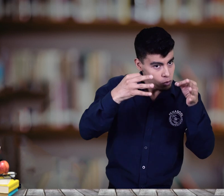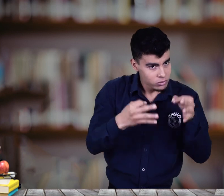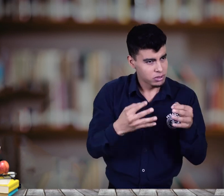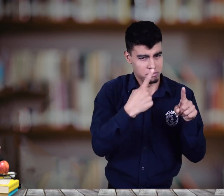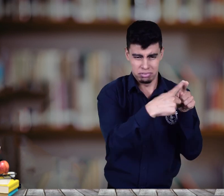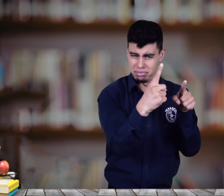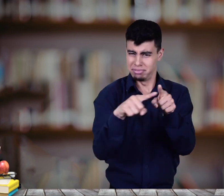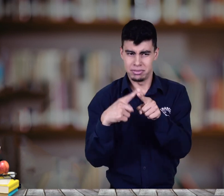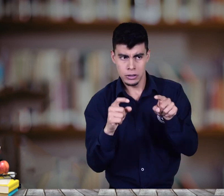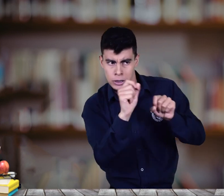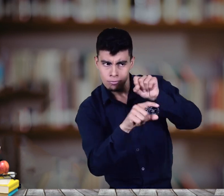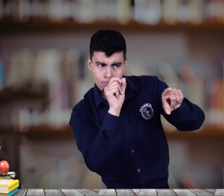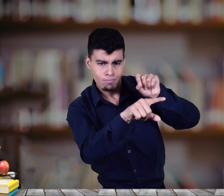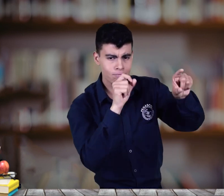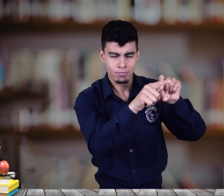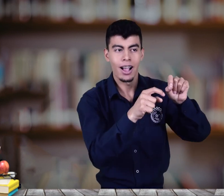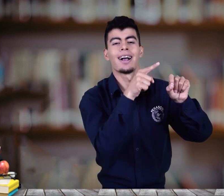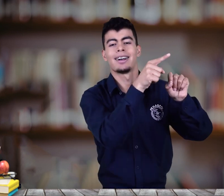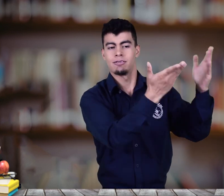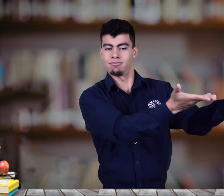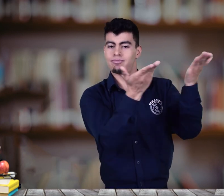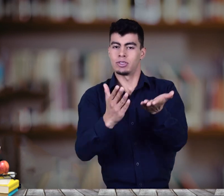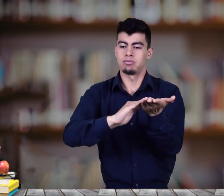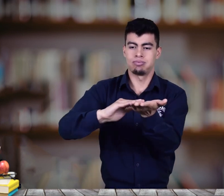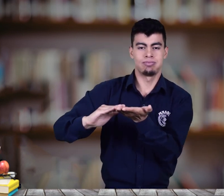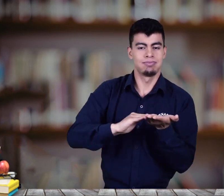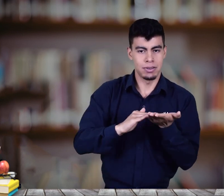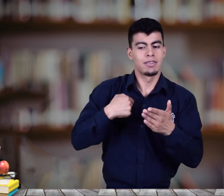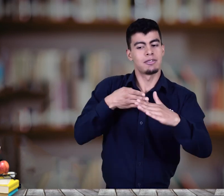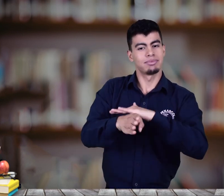De esta manera, aportar al acceso al derecho a la educación de las personas sordas.